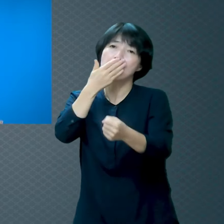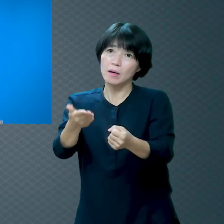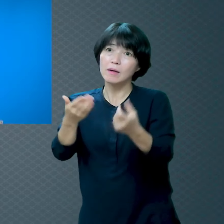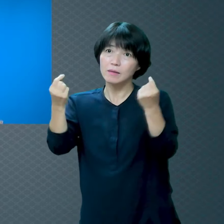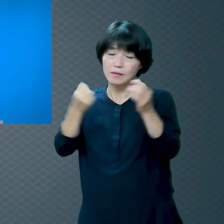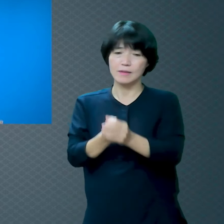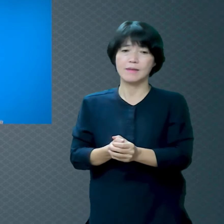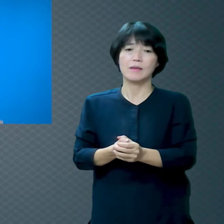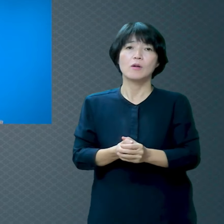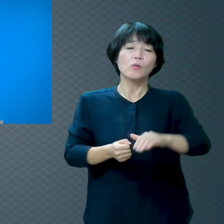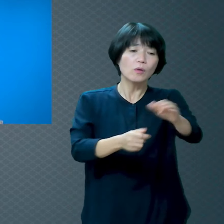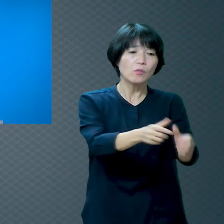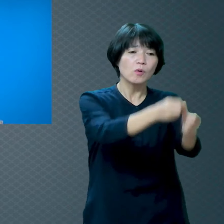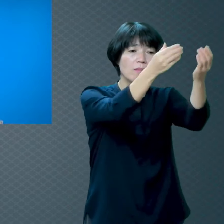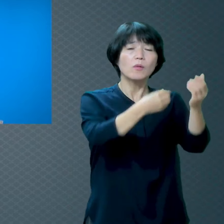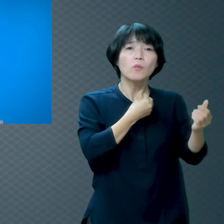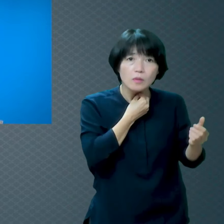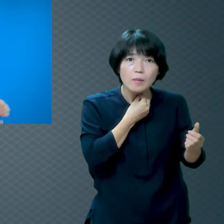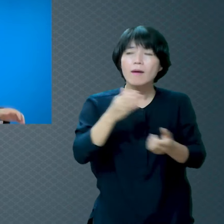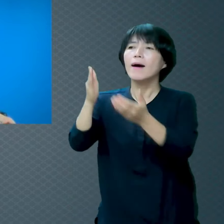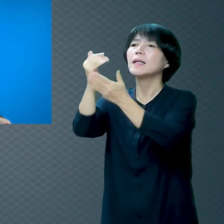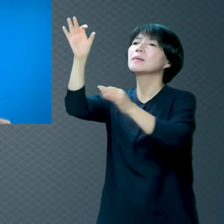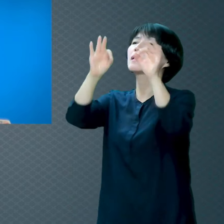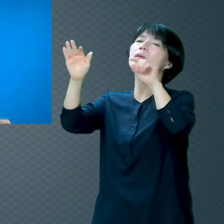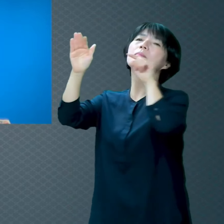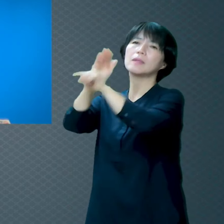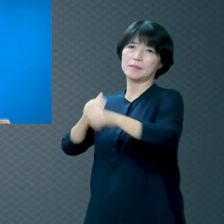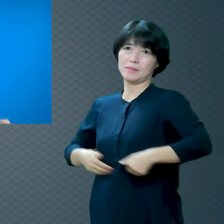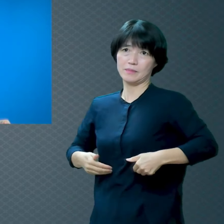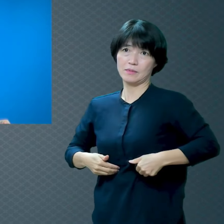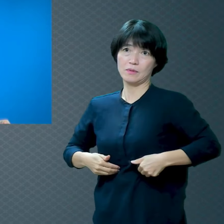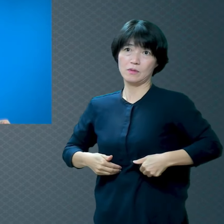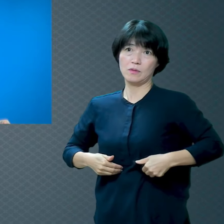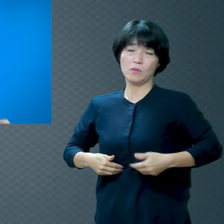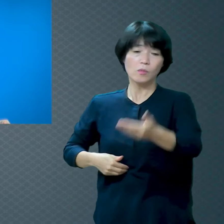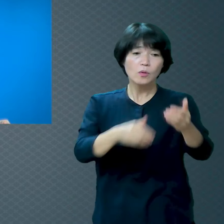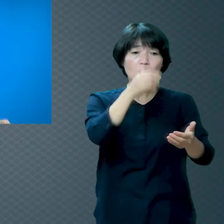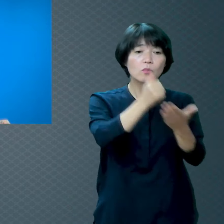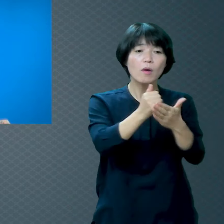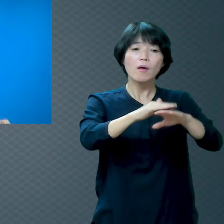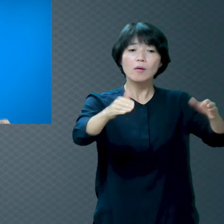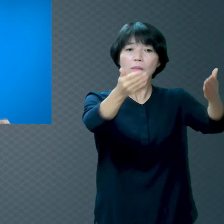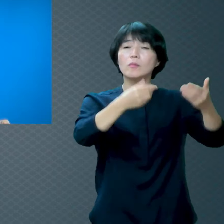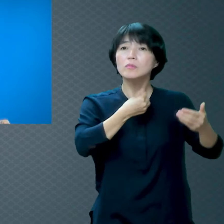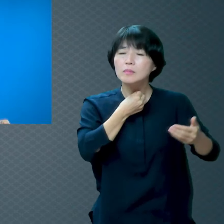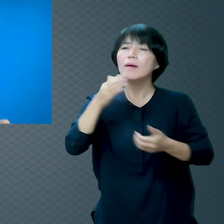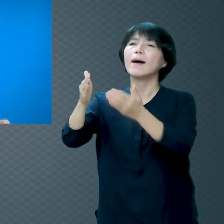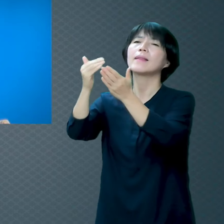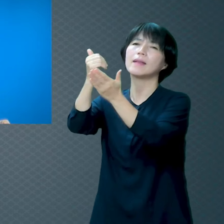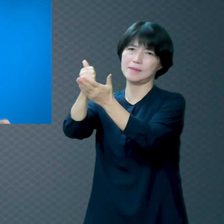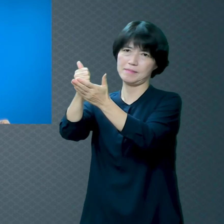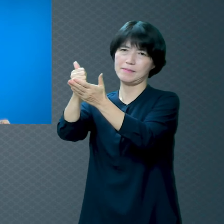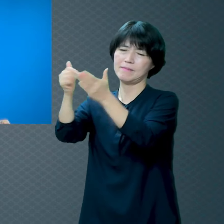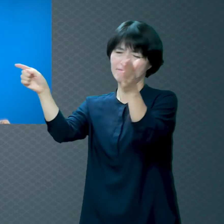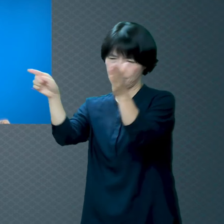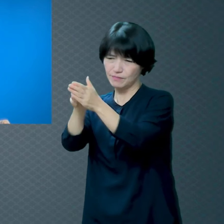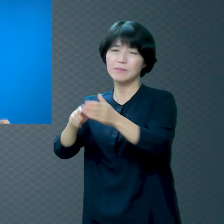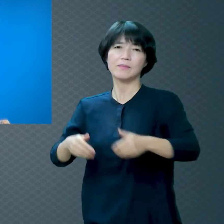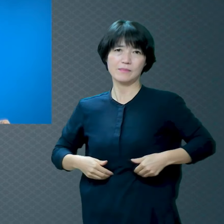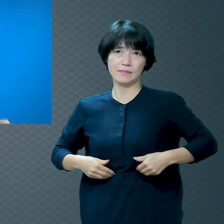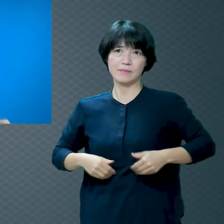데려갈 수 있으니까 나한테 와라 라고 말씀하고 있는 거예요 그것을